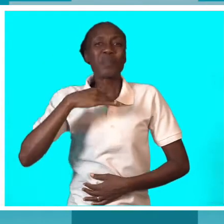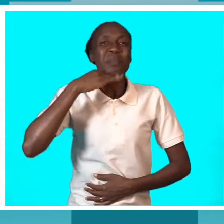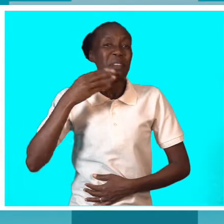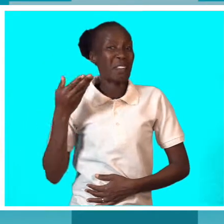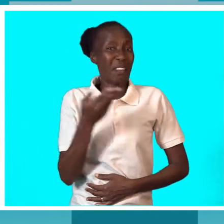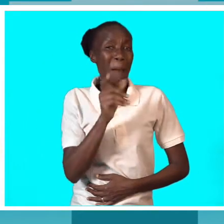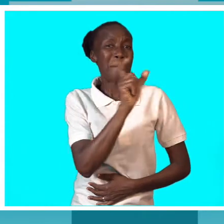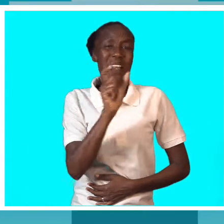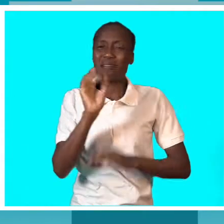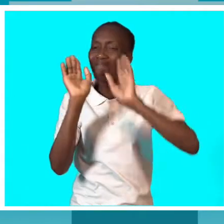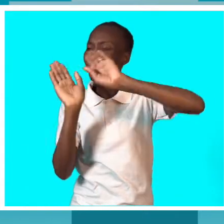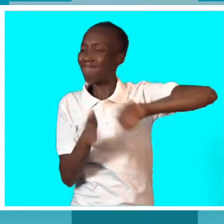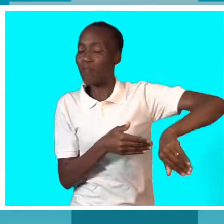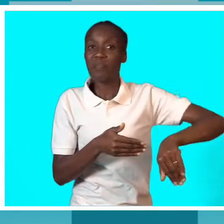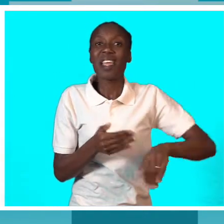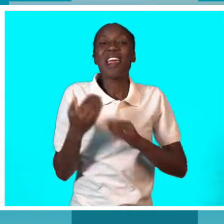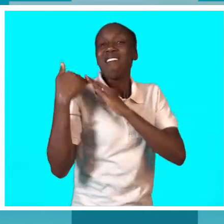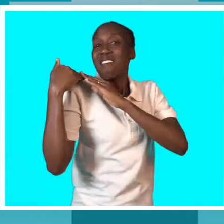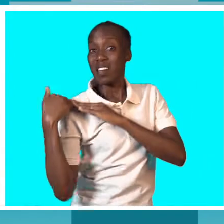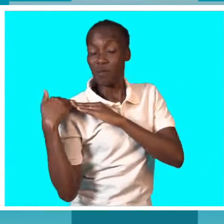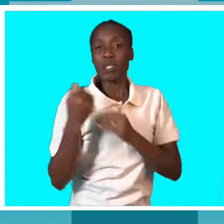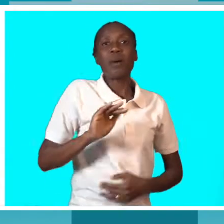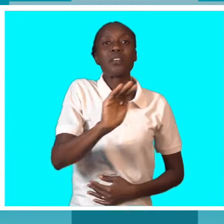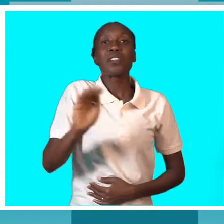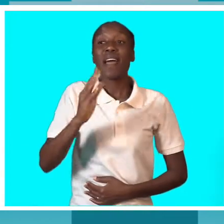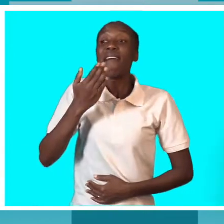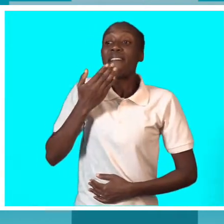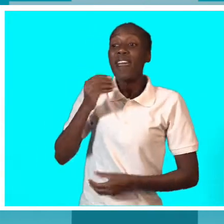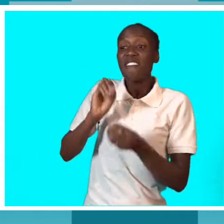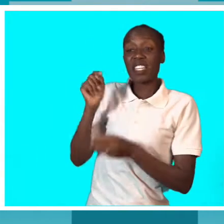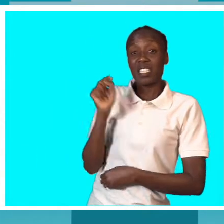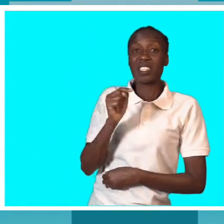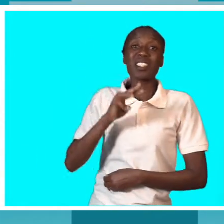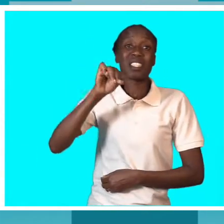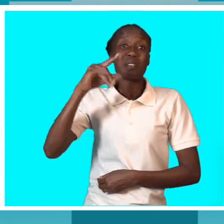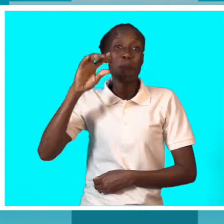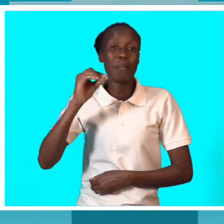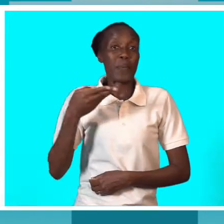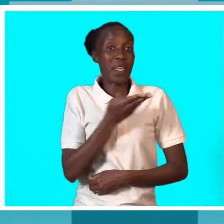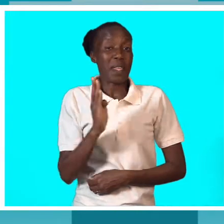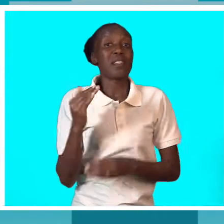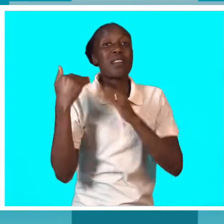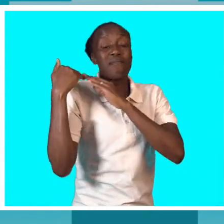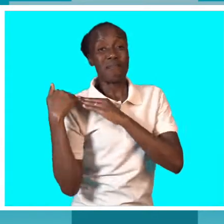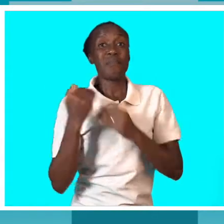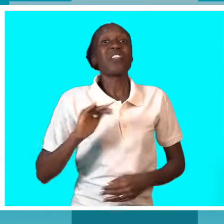sociedade. Quem constrói esses mitos é a própria sociedade. A TV Surdo passou uma reportagem de duas senhoras com